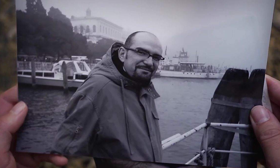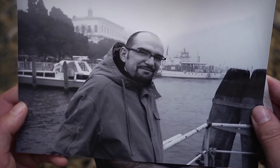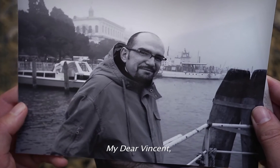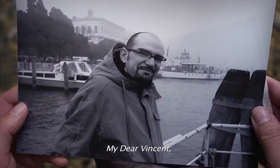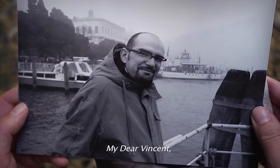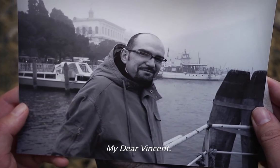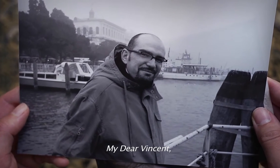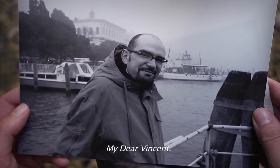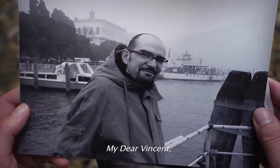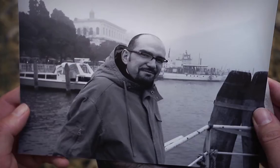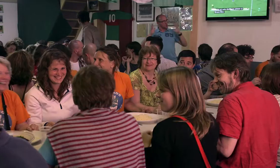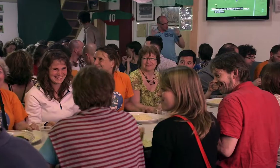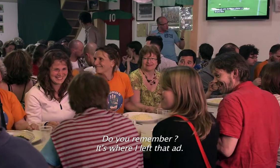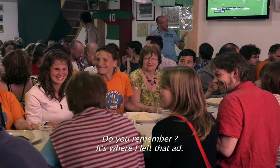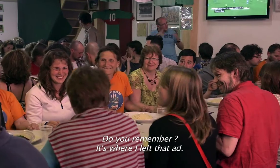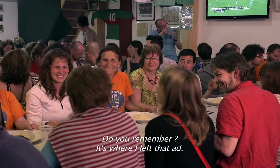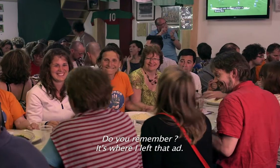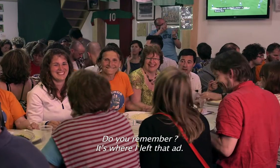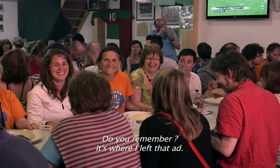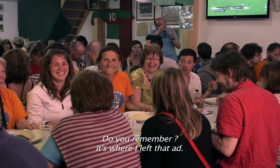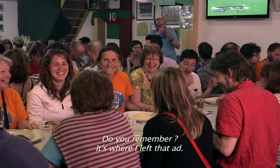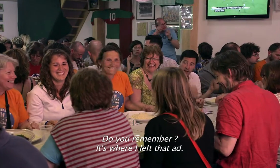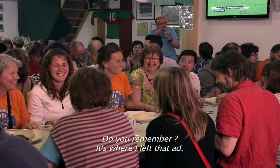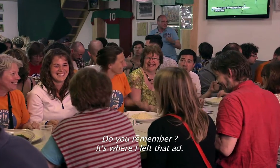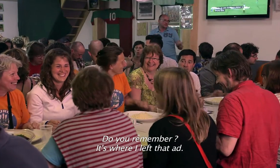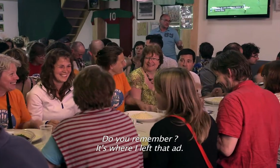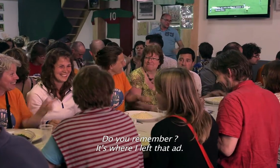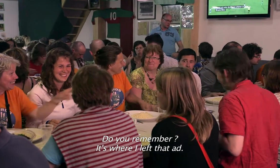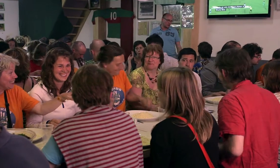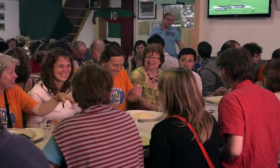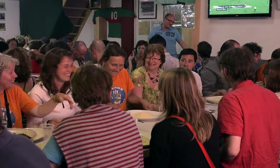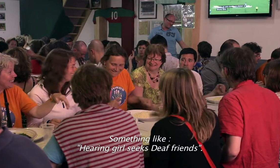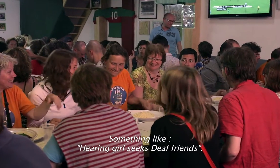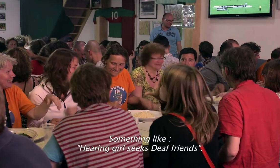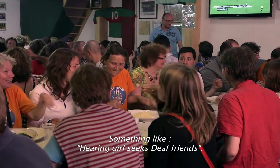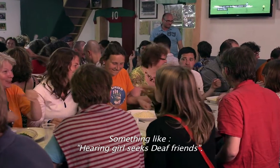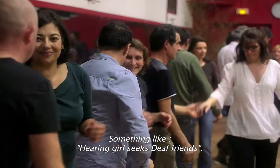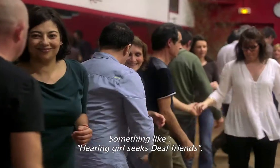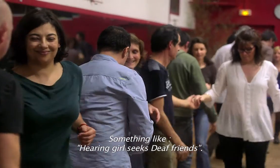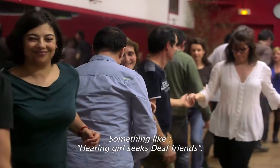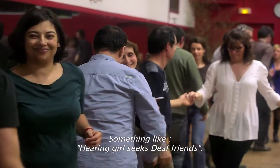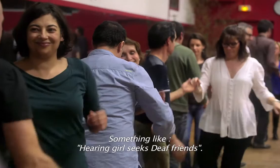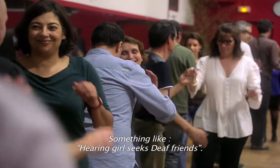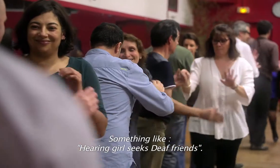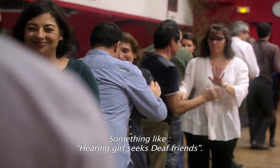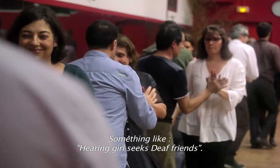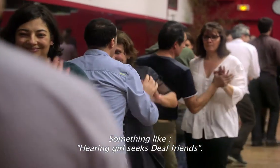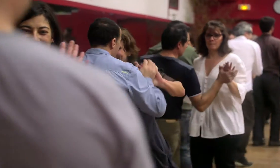Mon cher Vincent, tu te souviens, c'est là que j'avais déposé une petite annonce. Un truc du genre entendante cherche amis sourds.